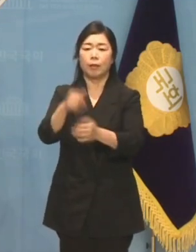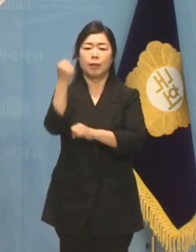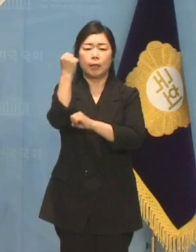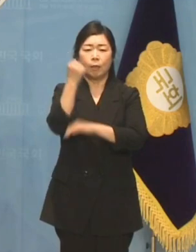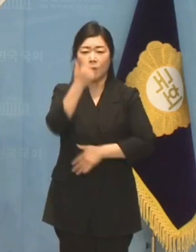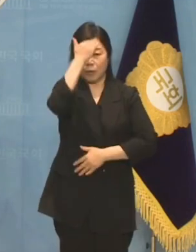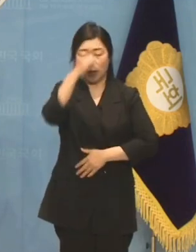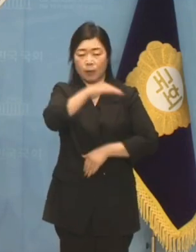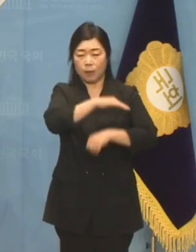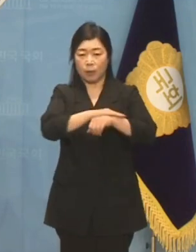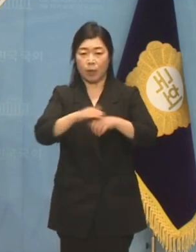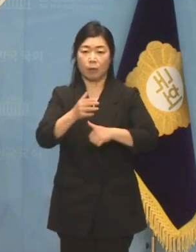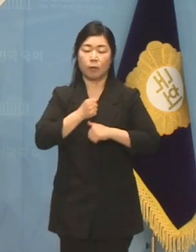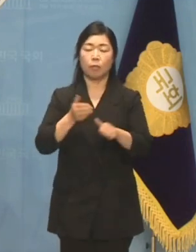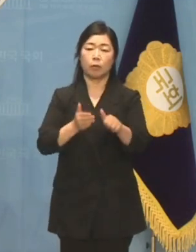지키길 바랍니다. 감사합니다.